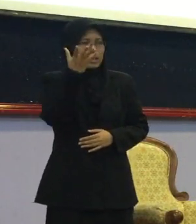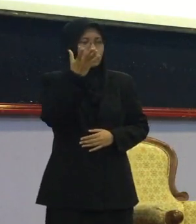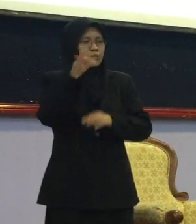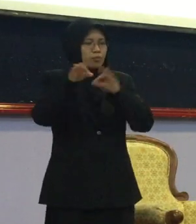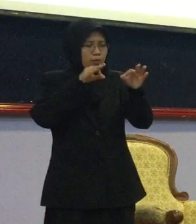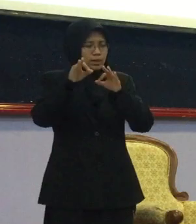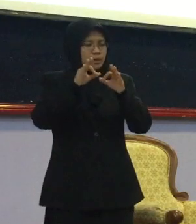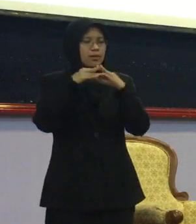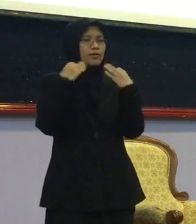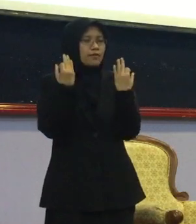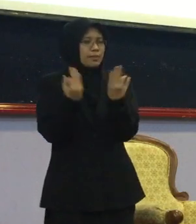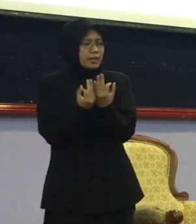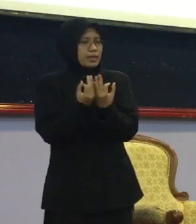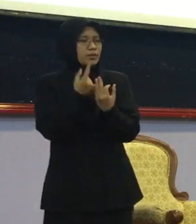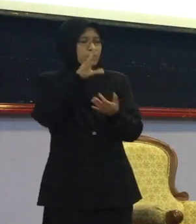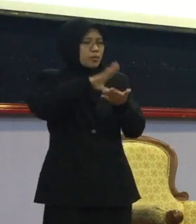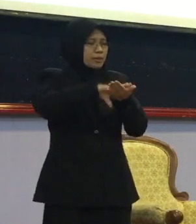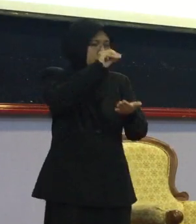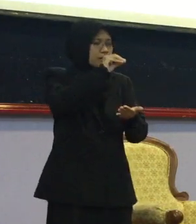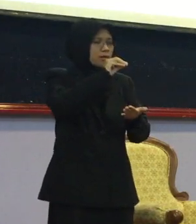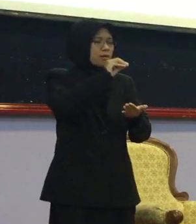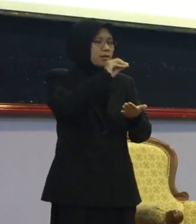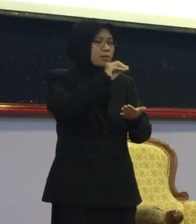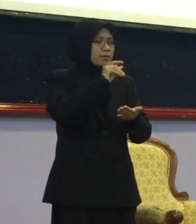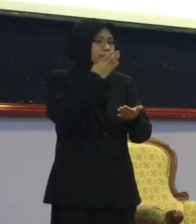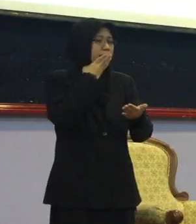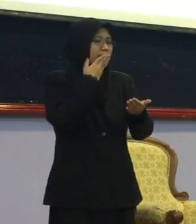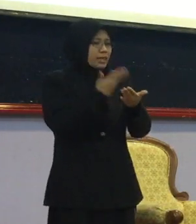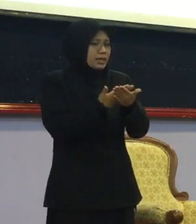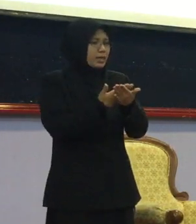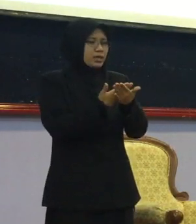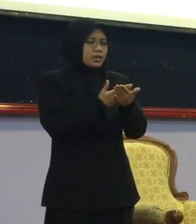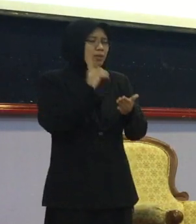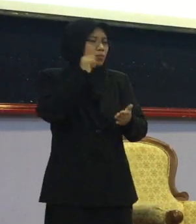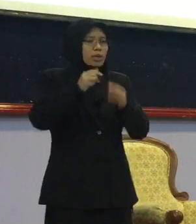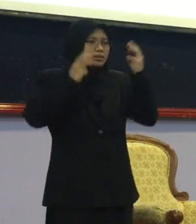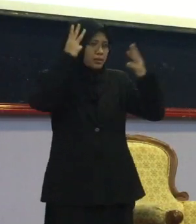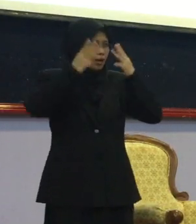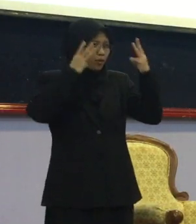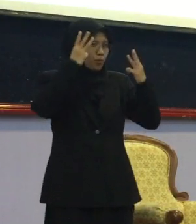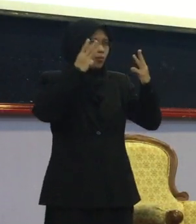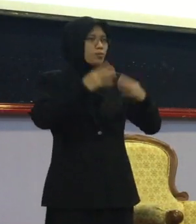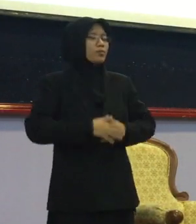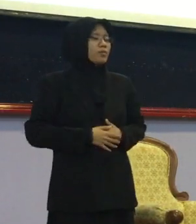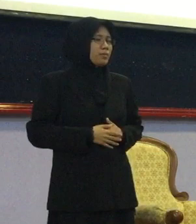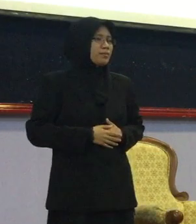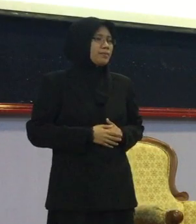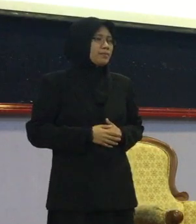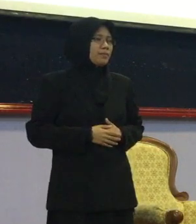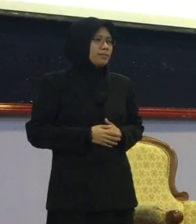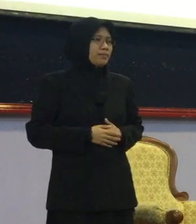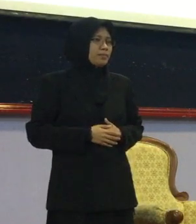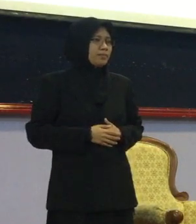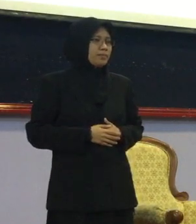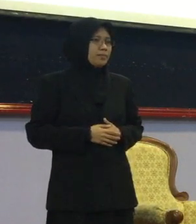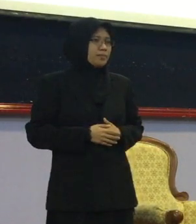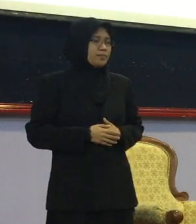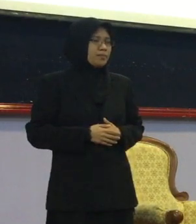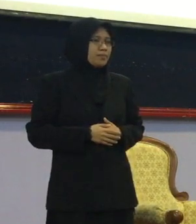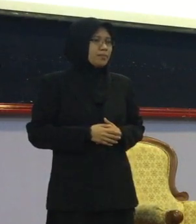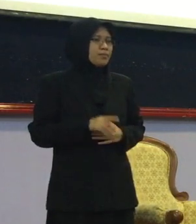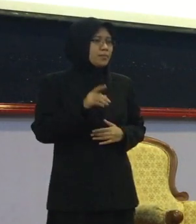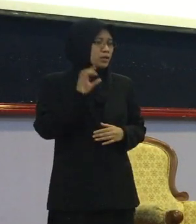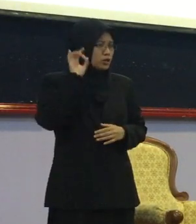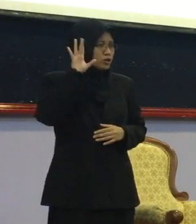beri keyakinan Kita pergi belajar Benda-benda baik So mak tak payah risau Tak payah halam kan Dia cakap Keluarga kita tu keluarga Dan juga yang